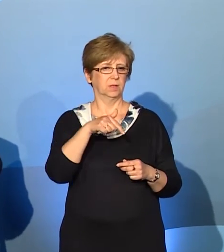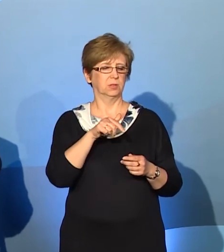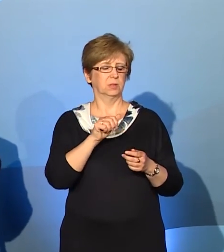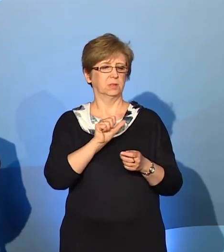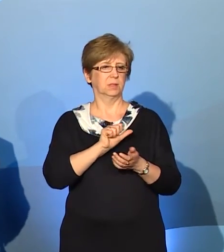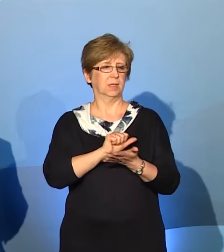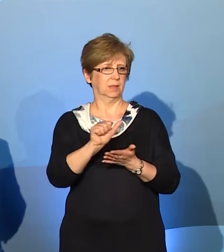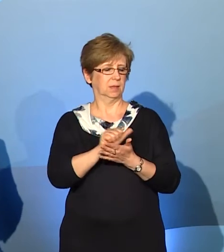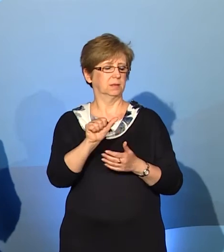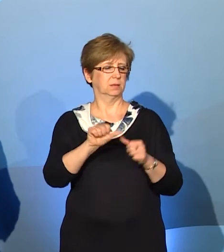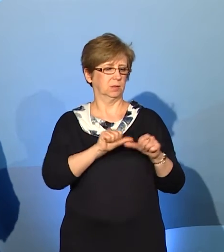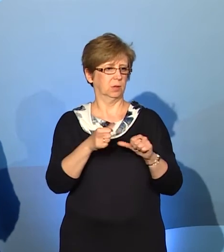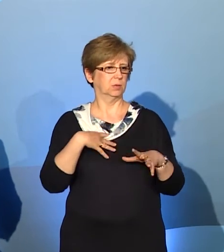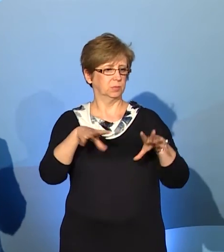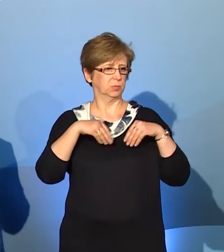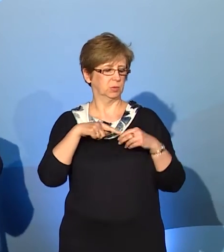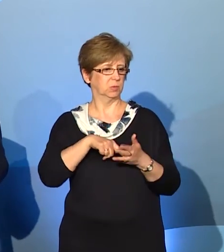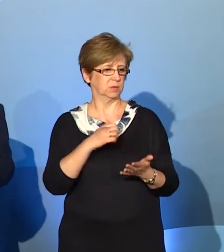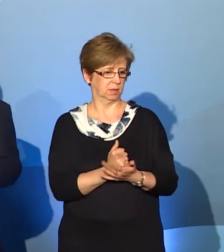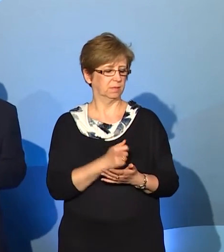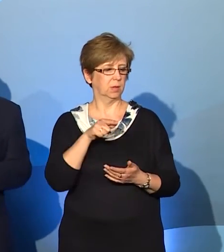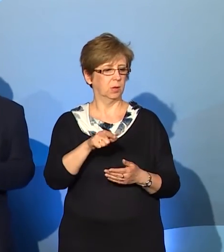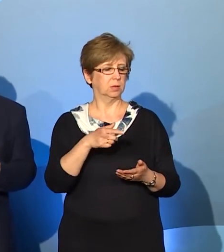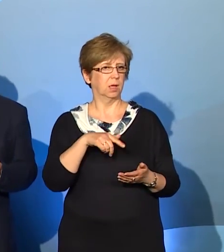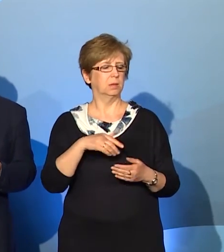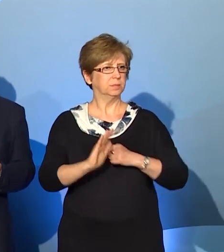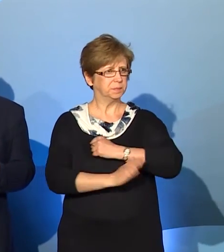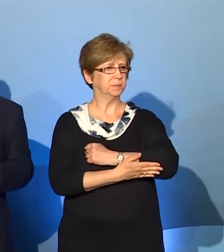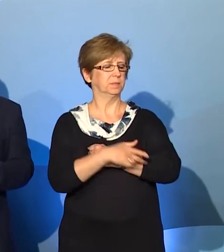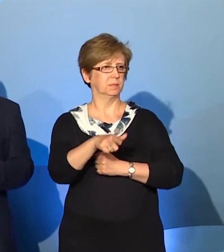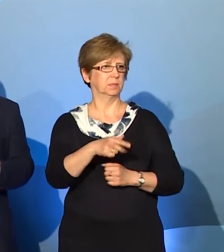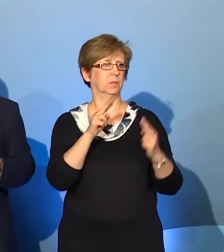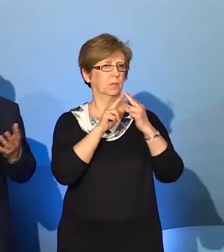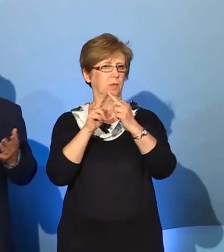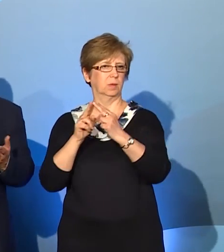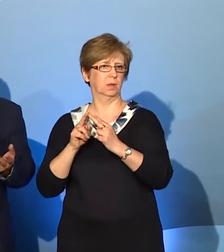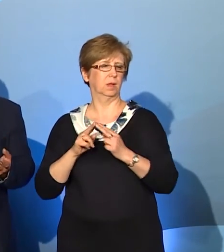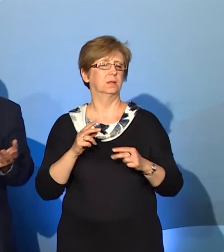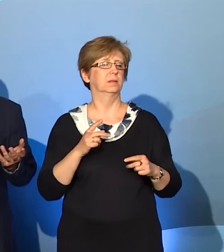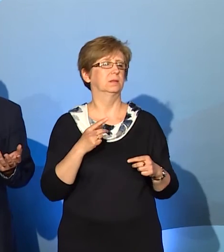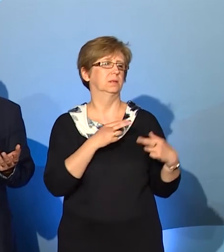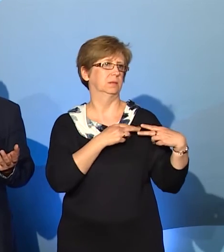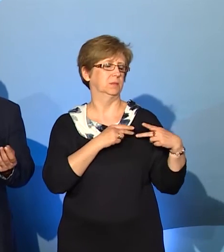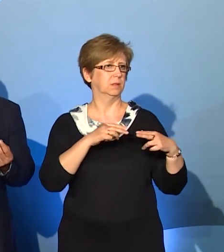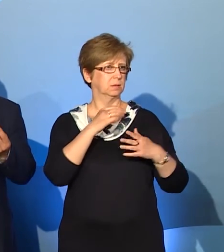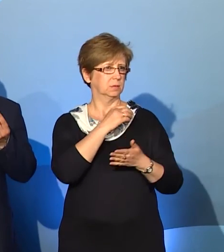ustawę o języku migowym. I ona gwarantuje na przykład w kontaktach z administracją publiczną, ale także na przykład w różnych innych sytuacjach